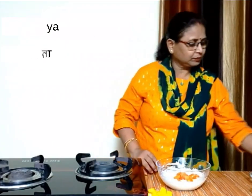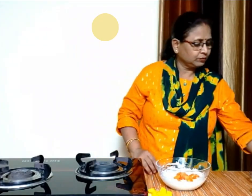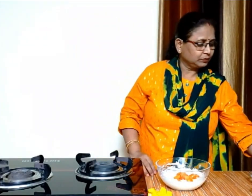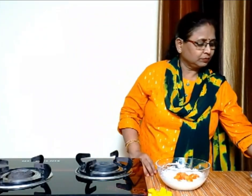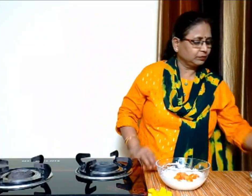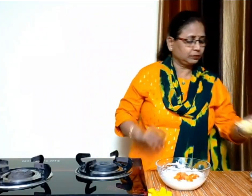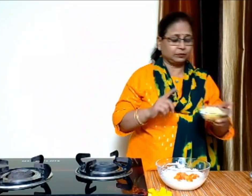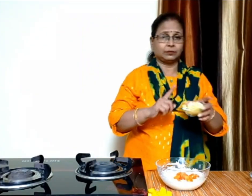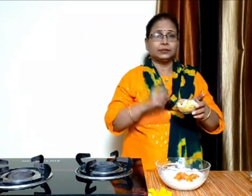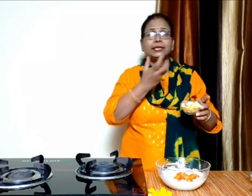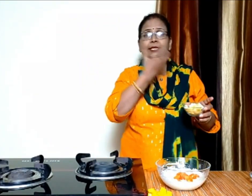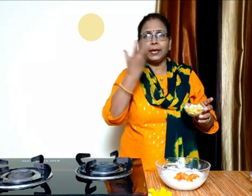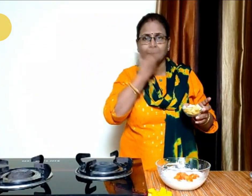एक कटा हुआ सेप